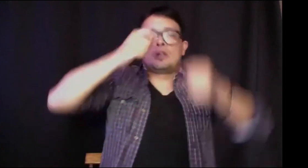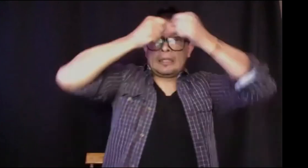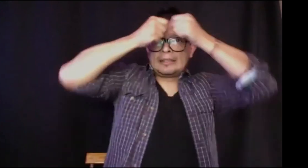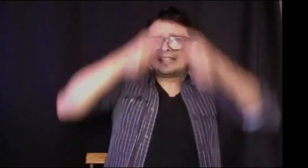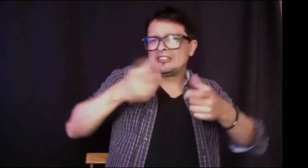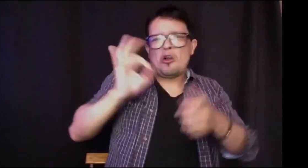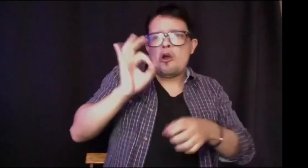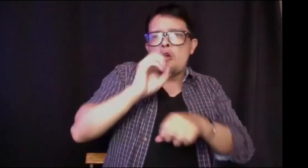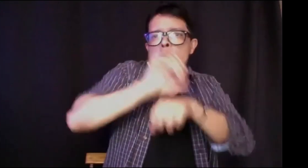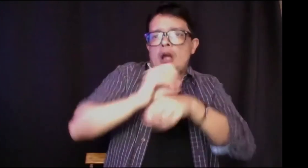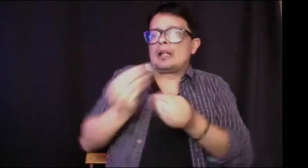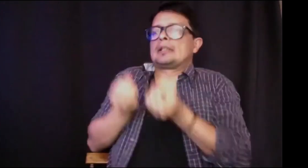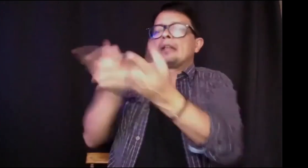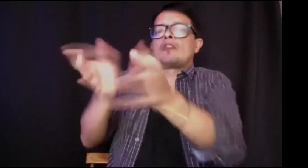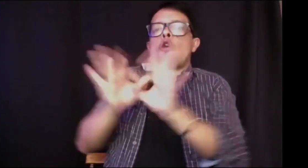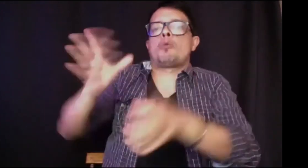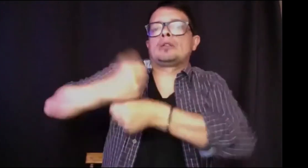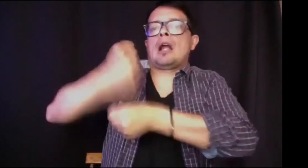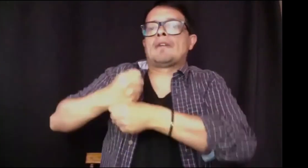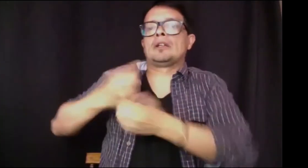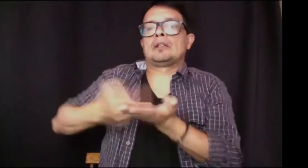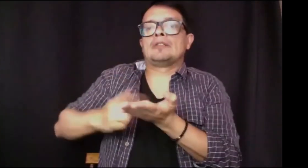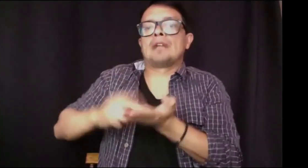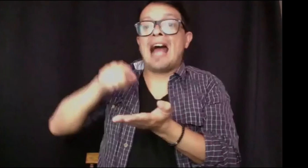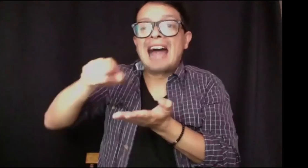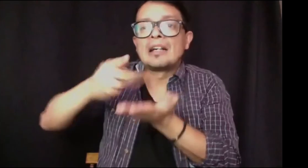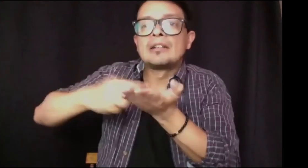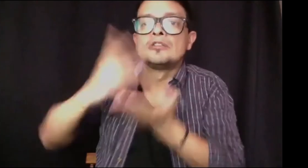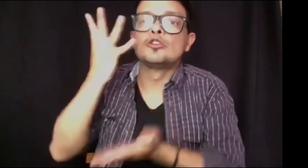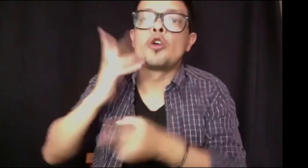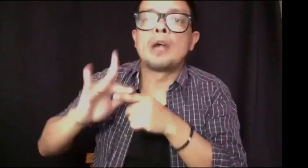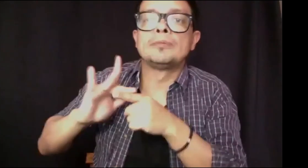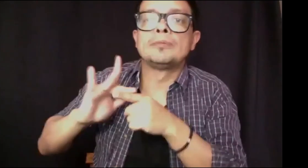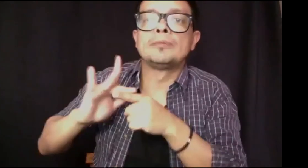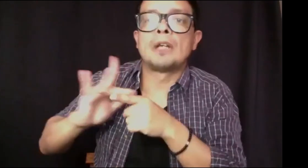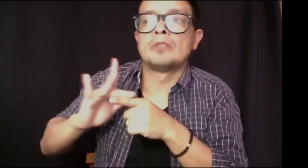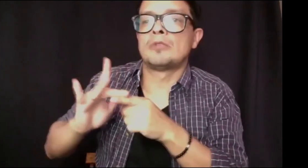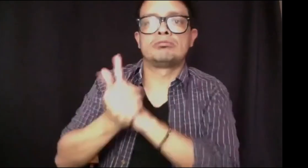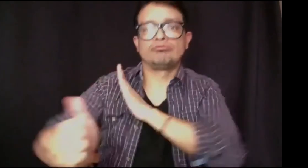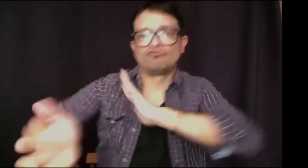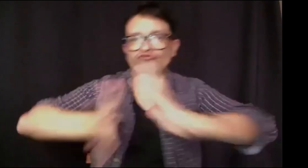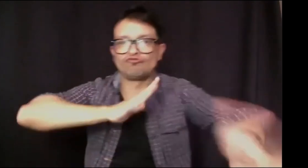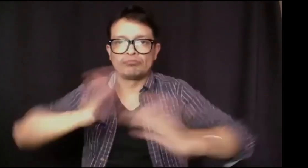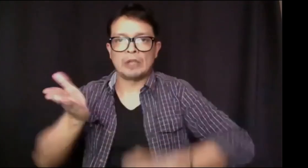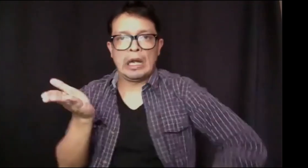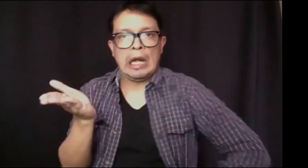o por ejemplo, en el caso de los intérpretes que empiezan a formarse nivel tras nivel de lengua de señas, que tras la práctica